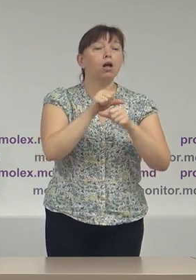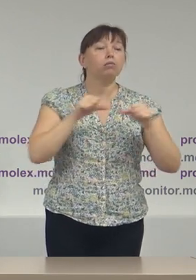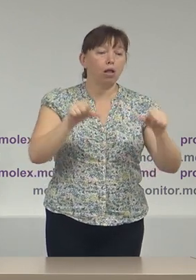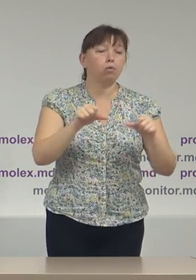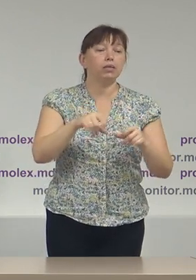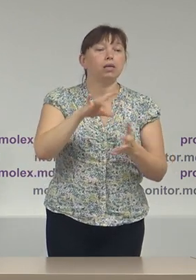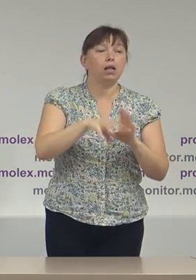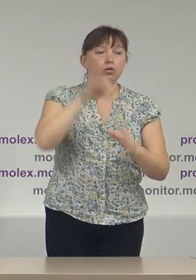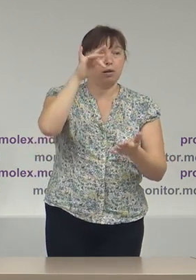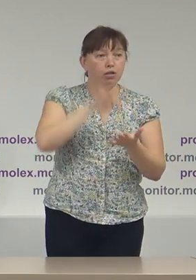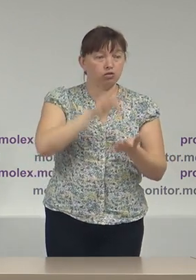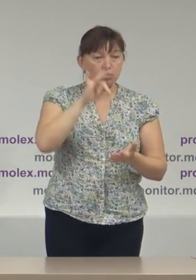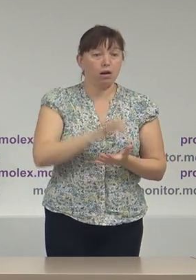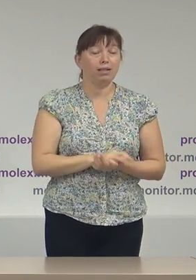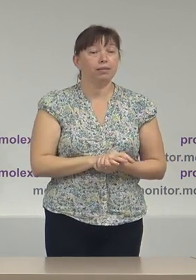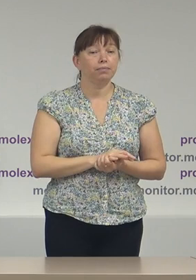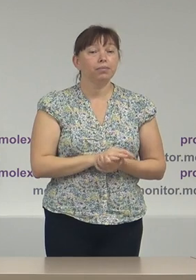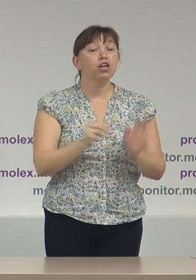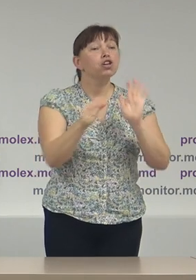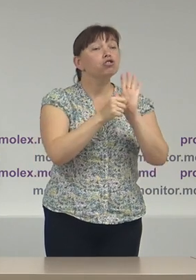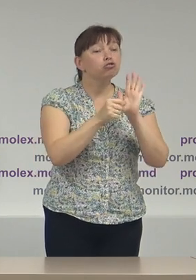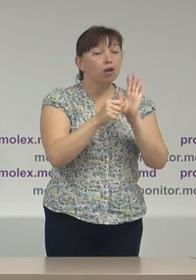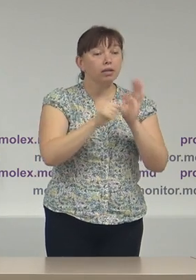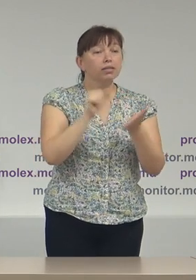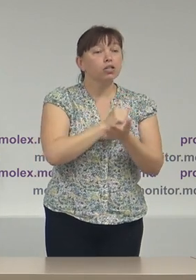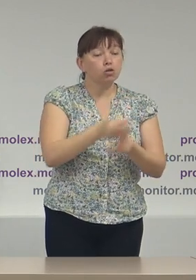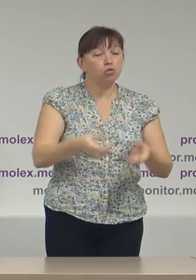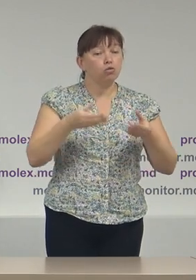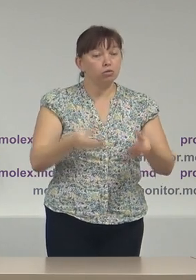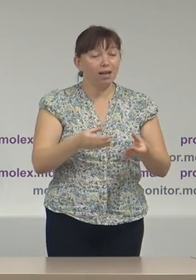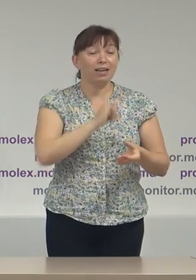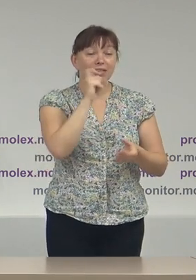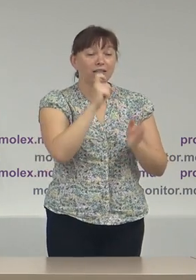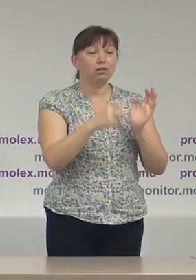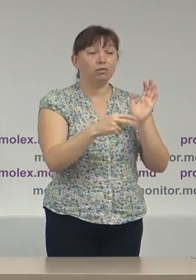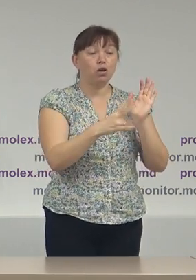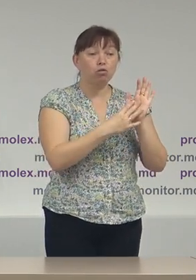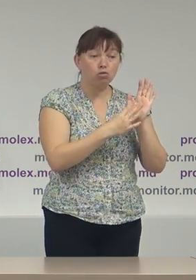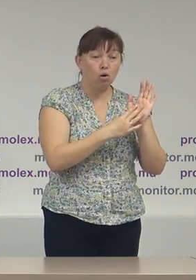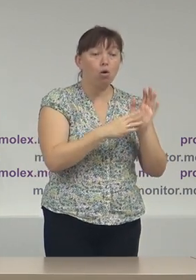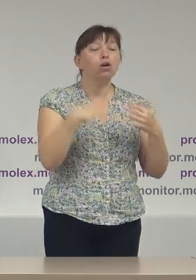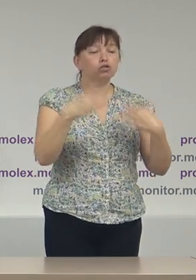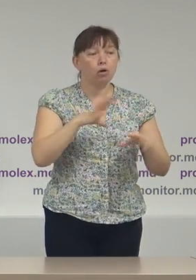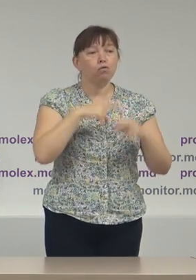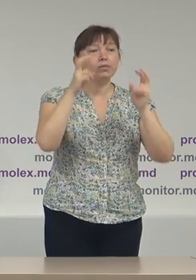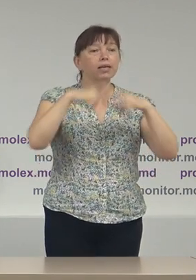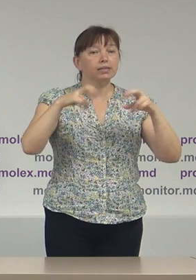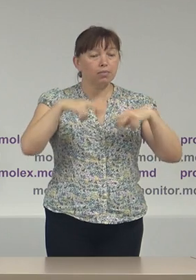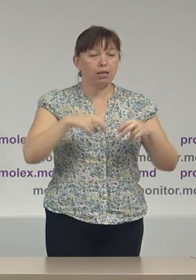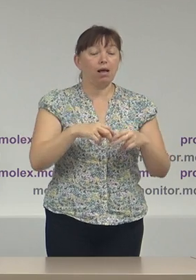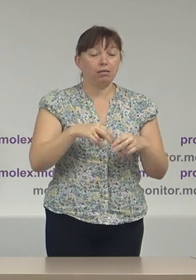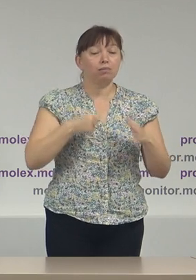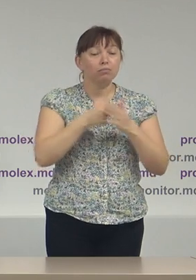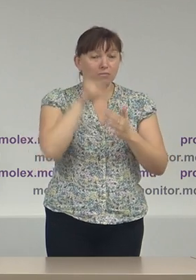Electorale Centrale. Șase dosare din cele nouă au fost deja examinate către data de